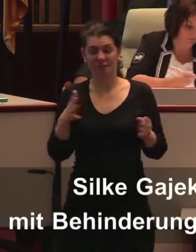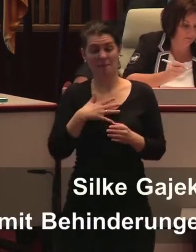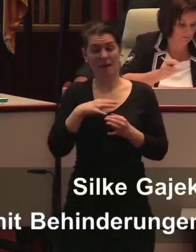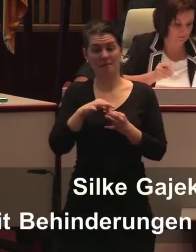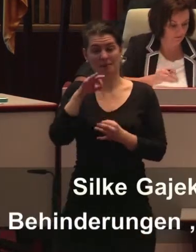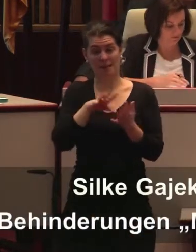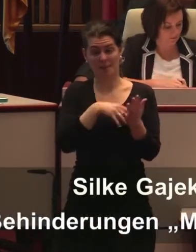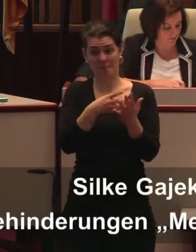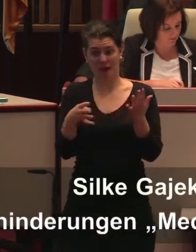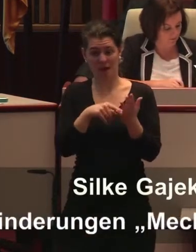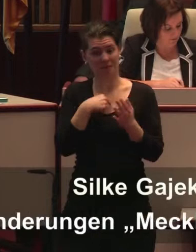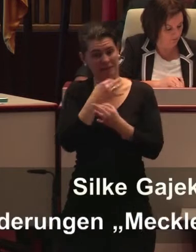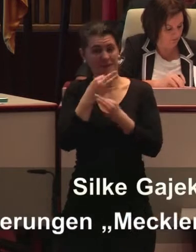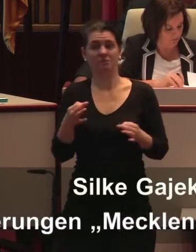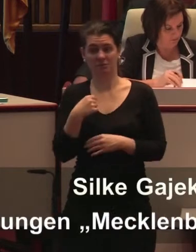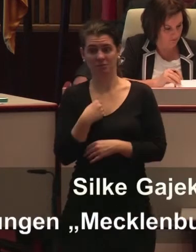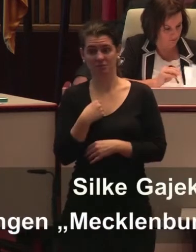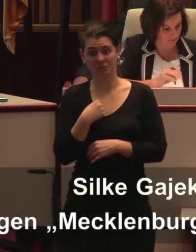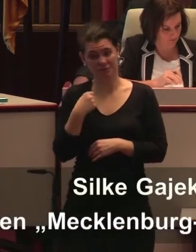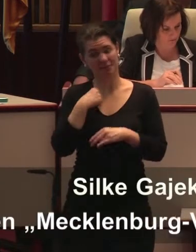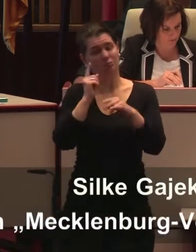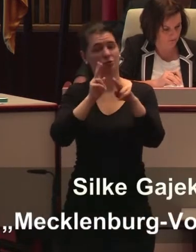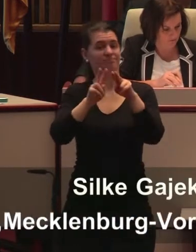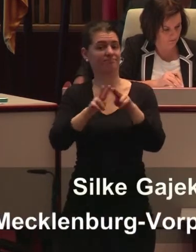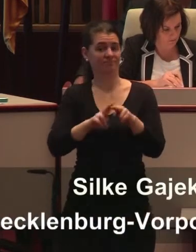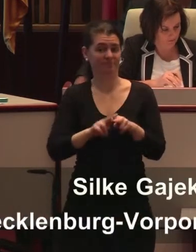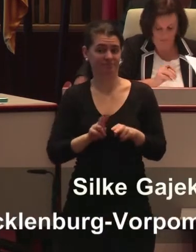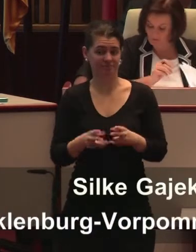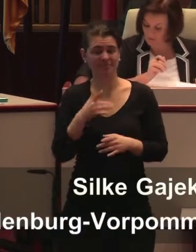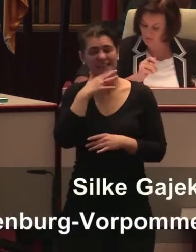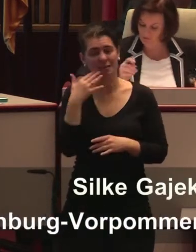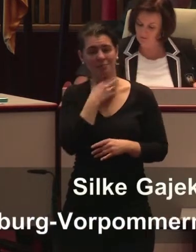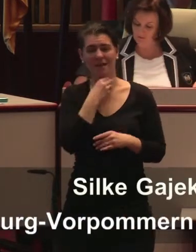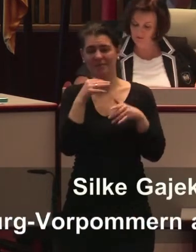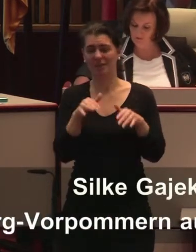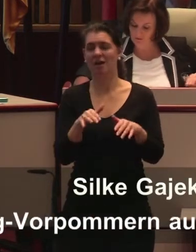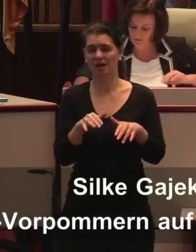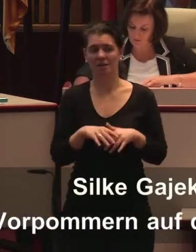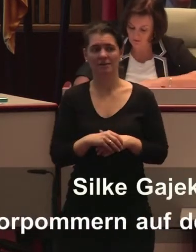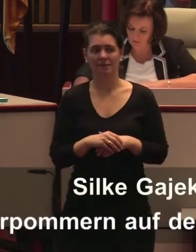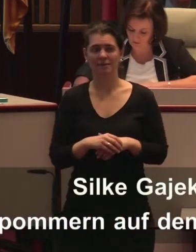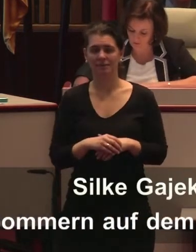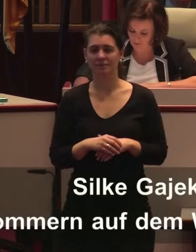Nachholbedarf ist, oder wo welcher zu leisten ist, ist in den Bereichen